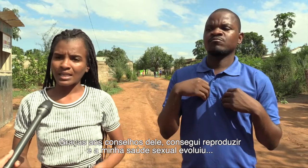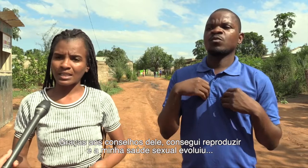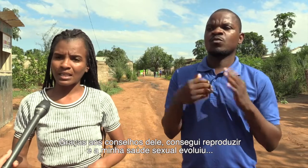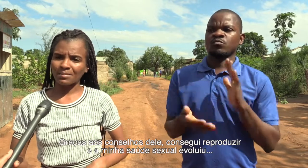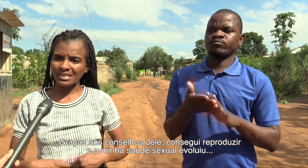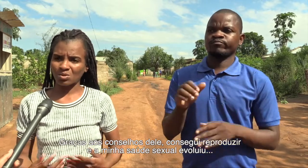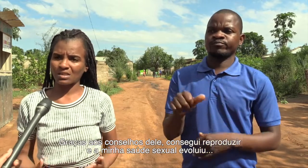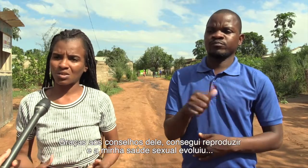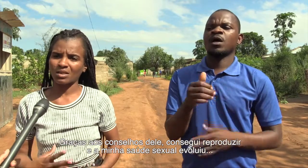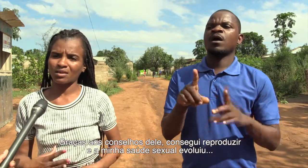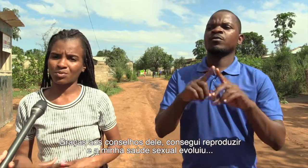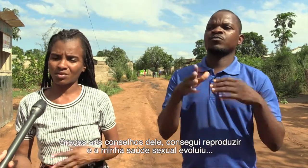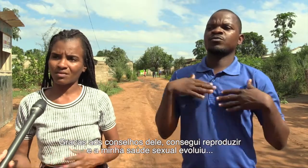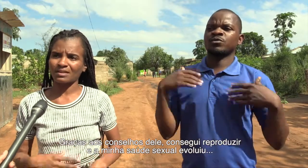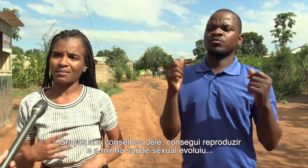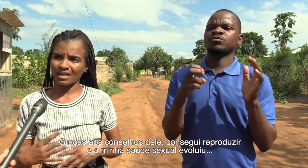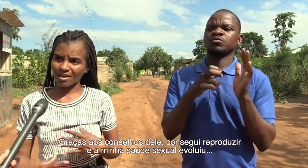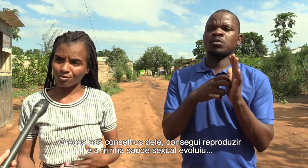E a minha saúde sexual e reprodutiva também evoluiu.